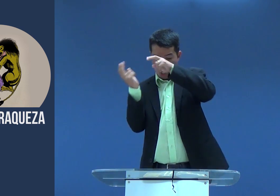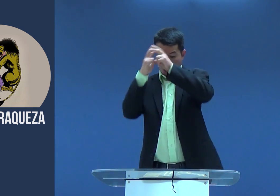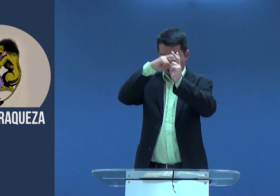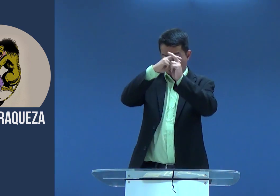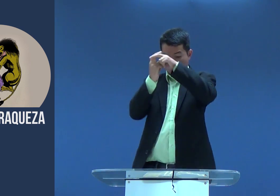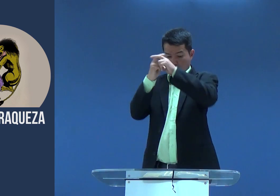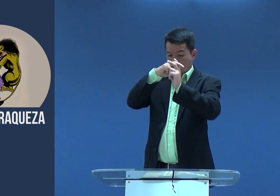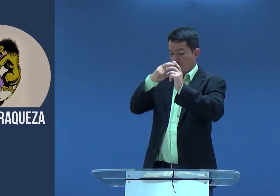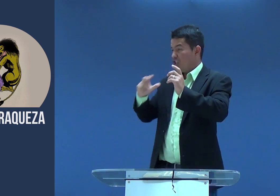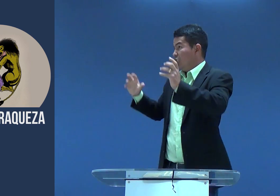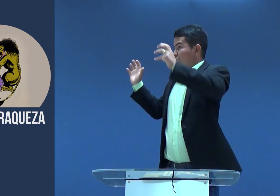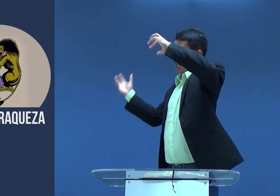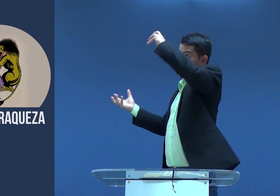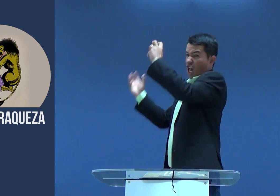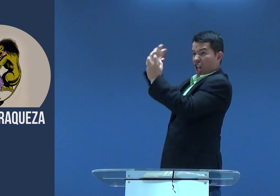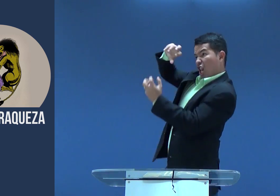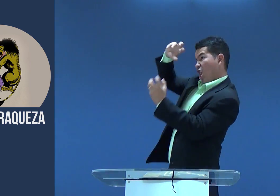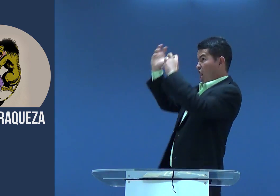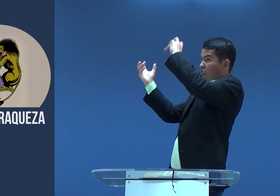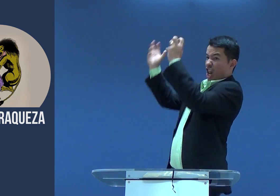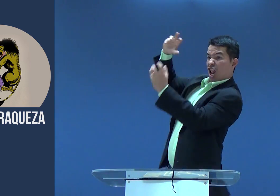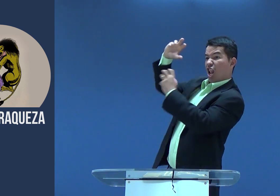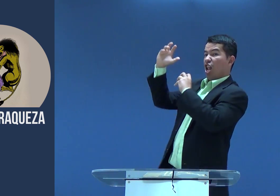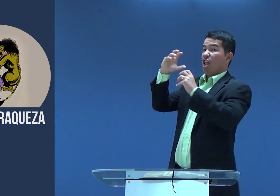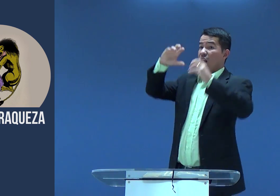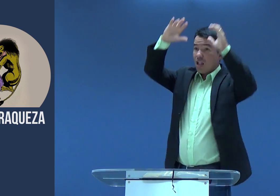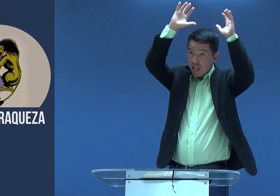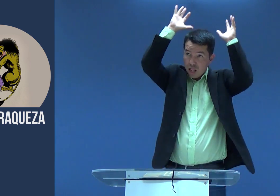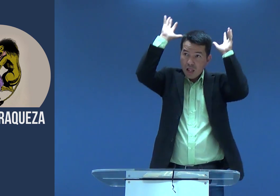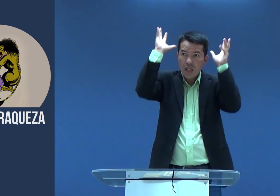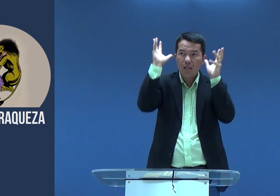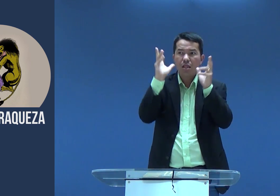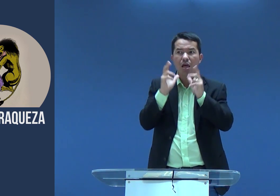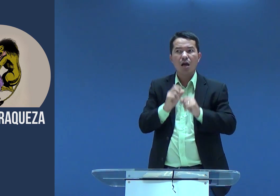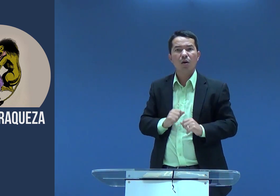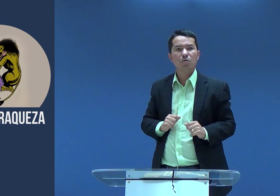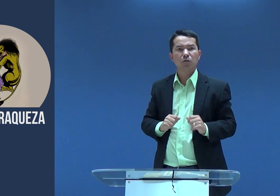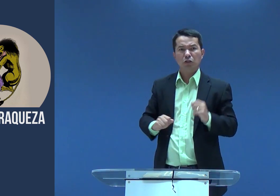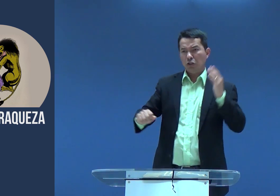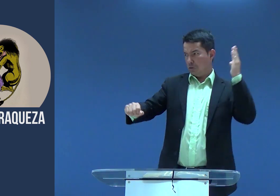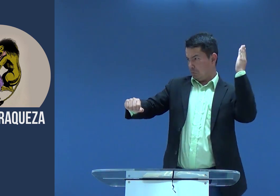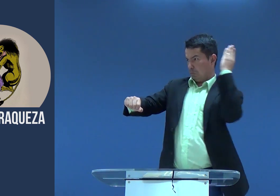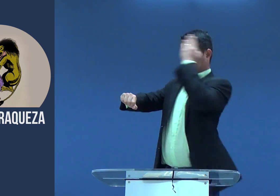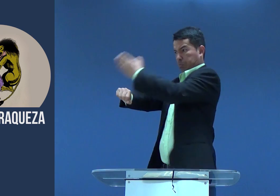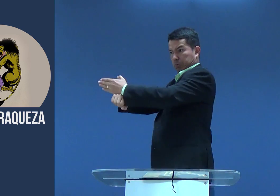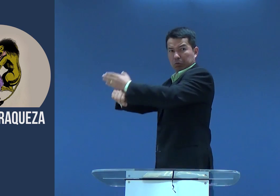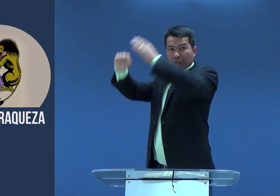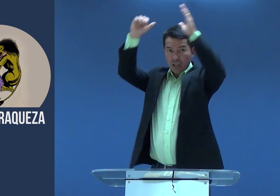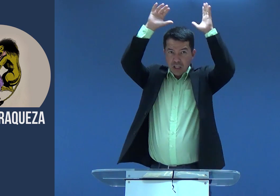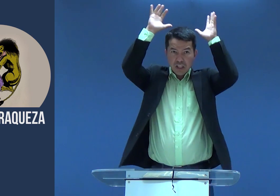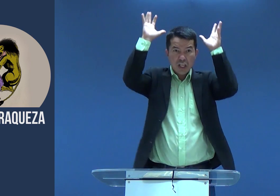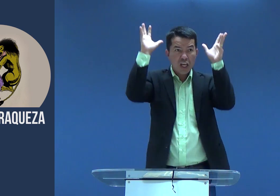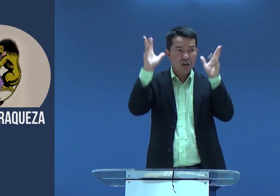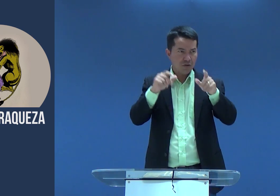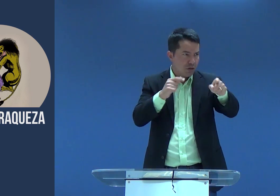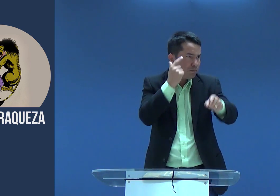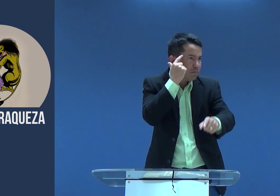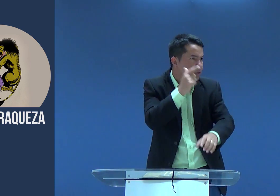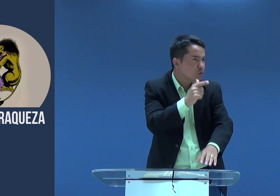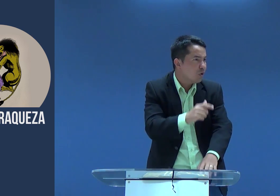5 em um desses capítulos diz que ele lutou como um leão. Sansão lutou como um leão e venceu o